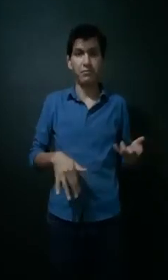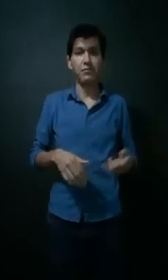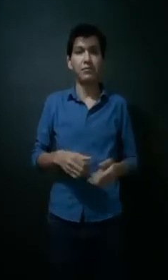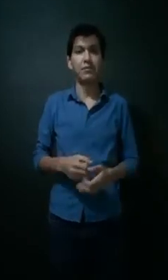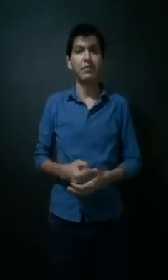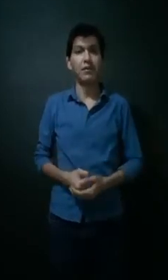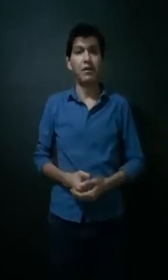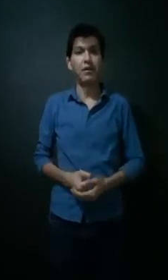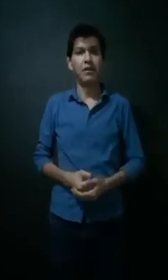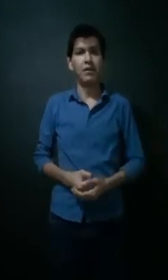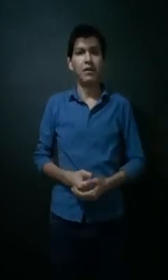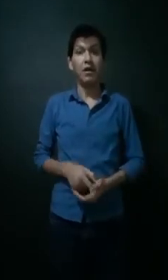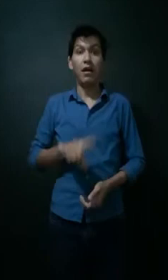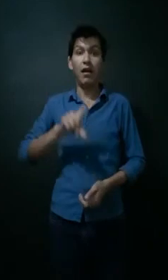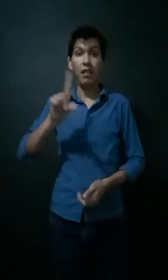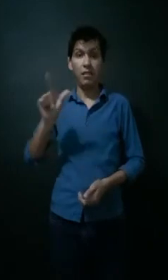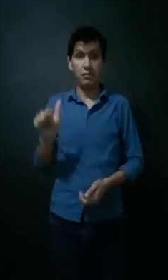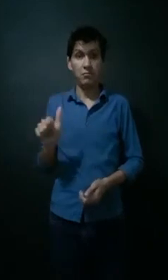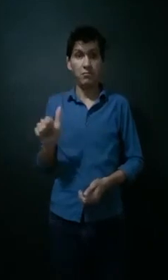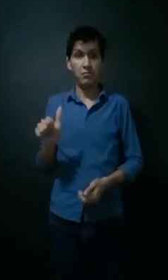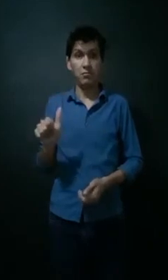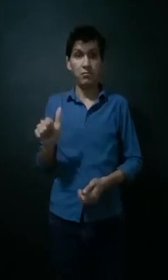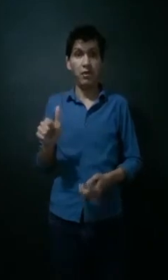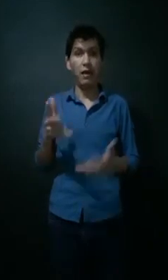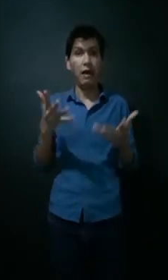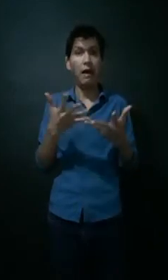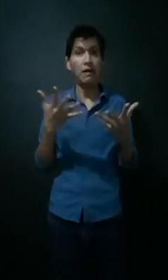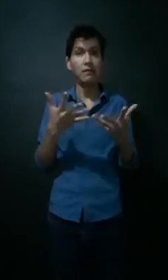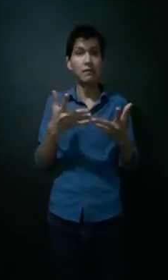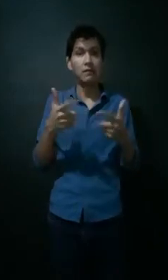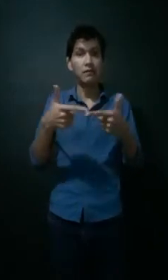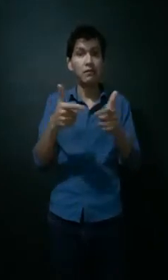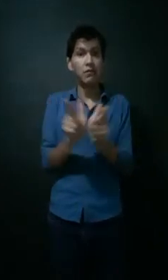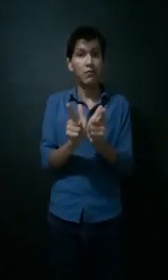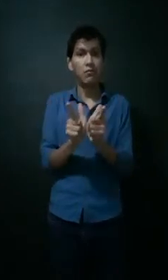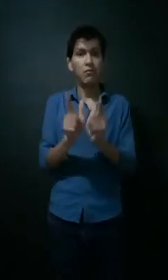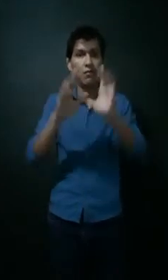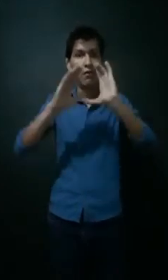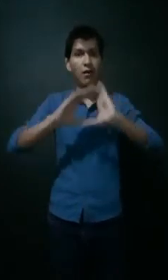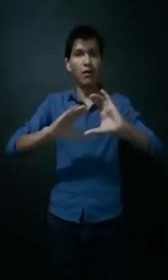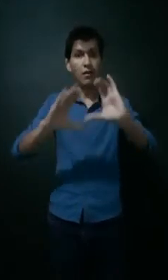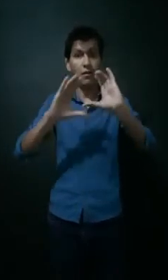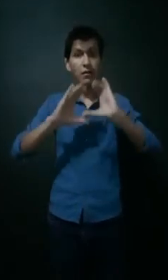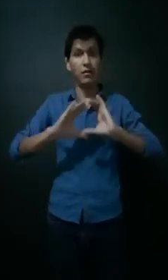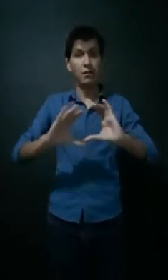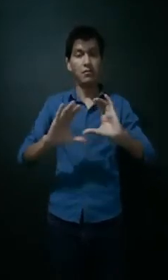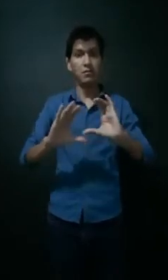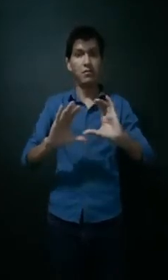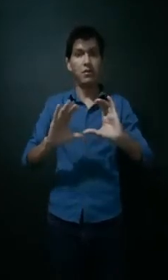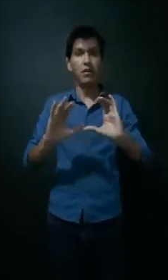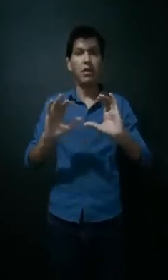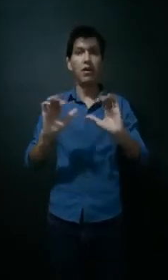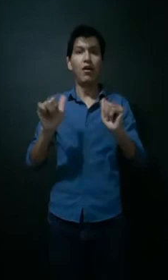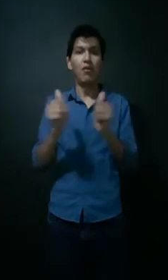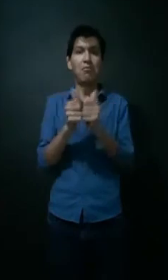Y después formé un coro con sordos y oyentes.